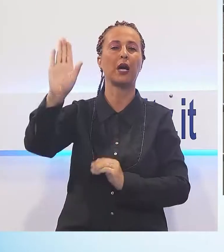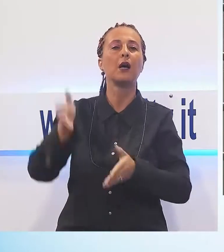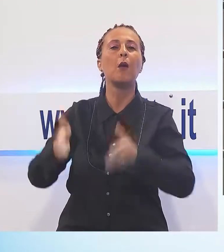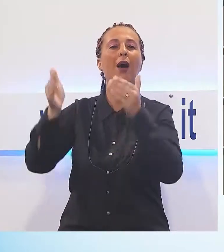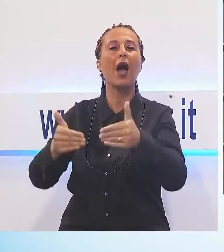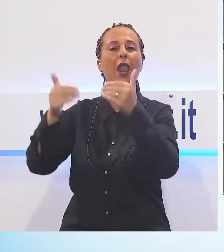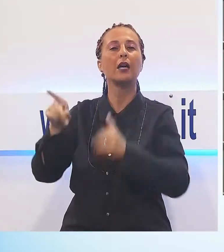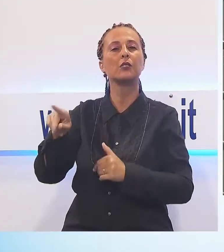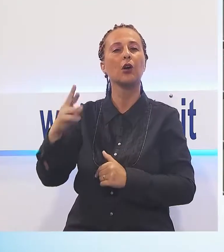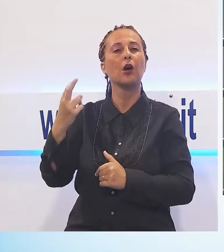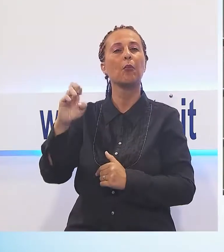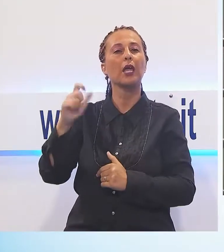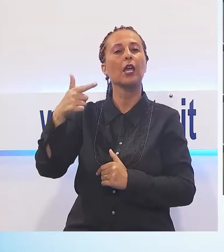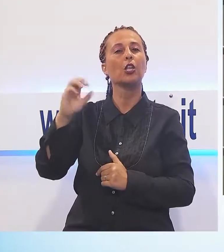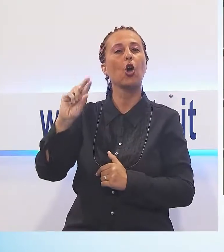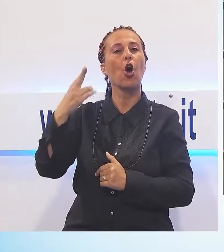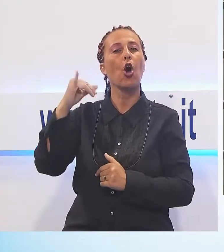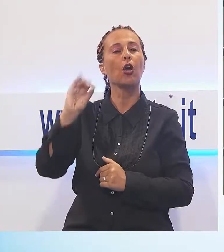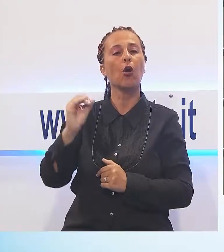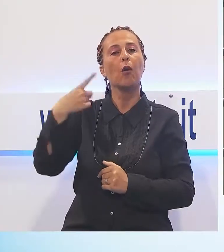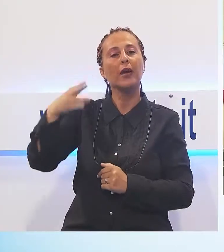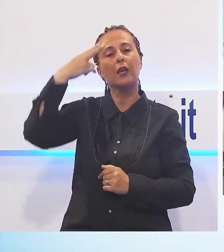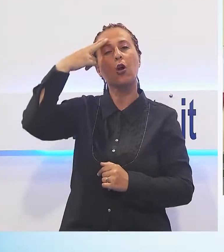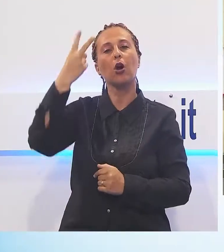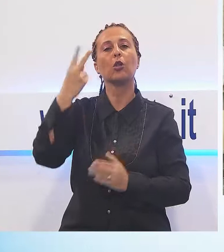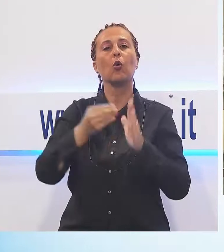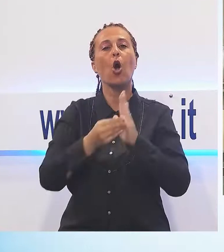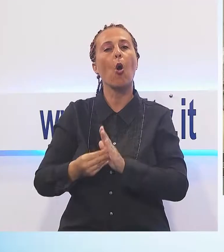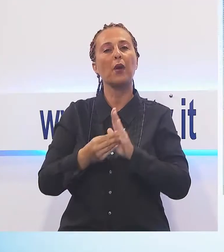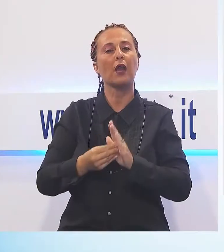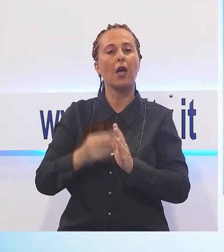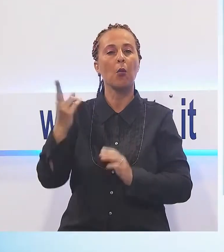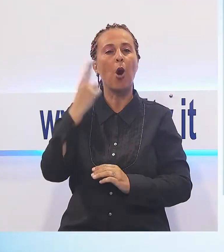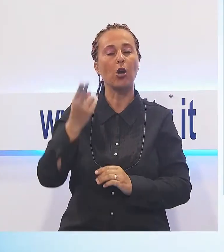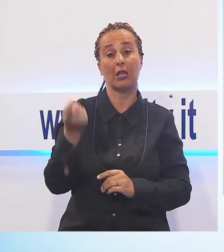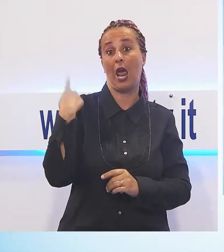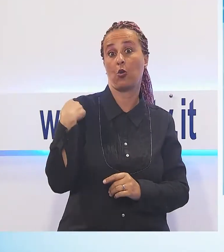dove un anno fa persero la vita i due operai Eugenio Viviani e Antonio Pellegrini.